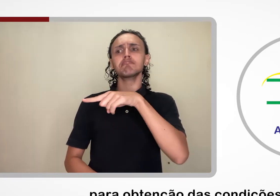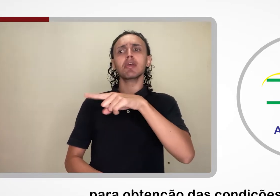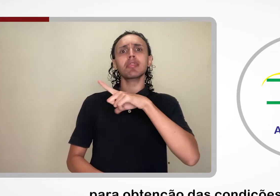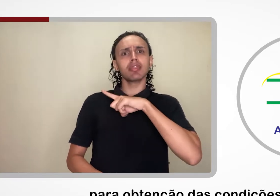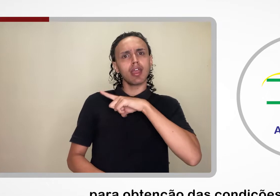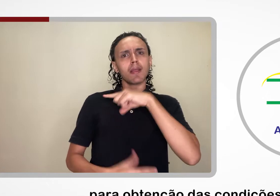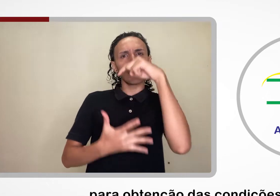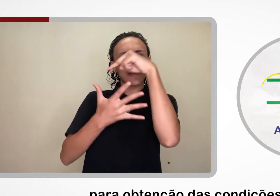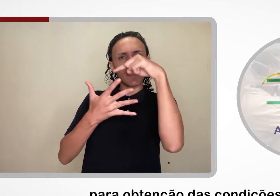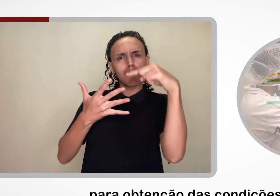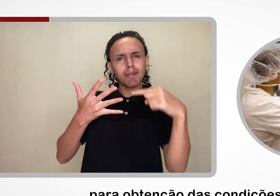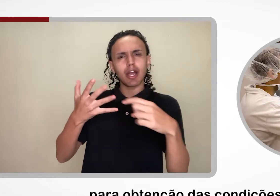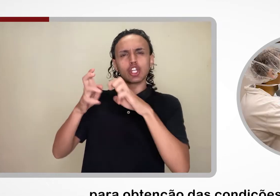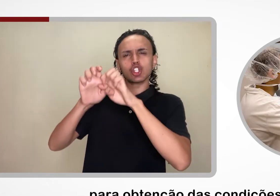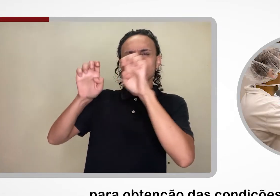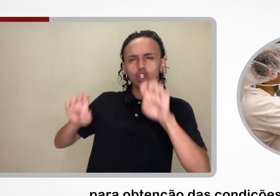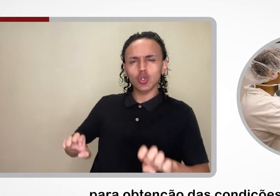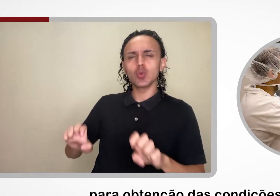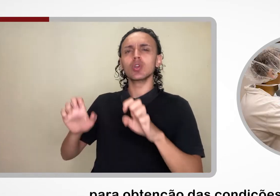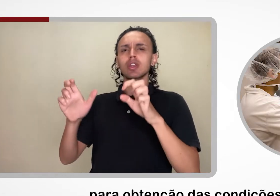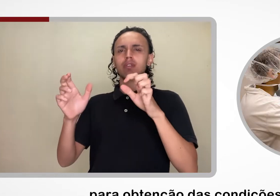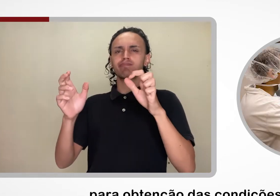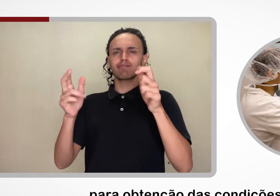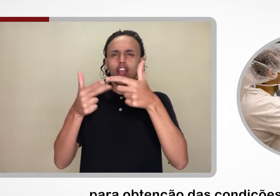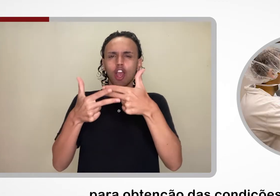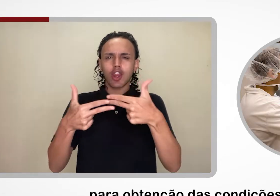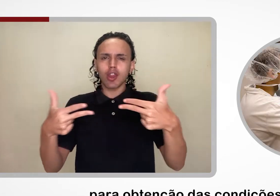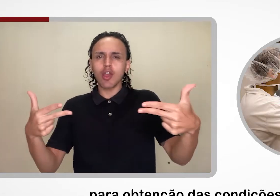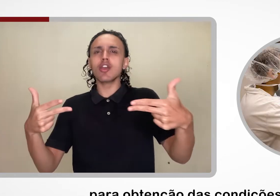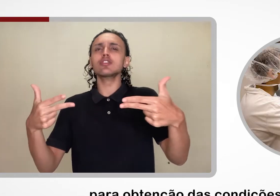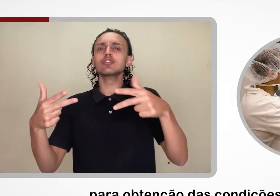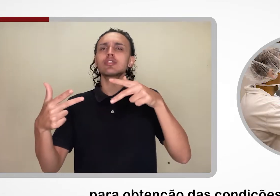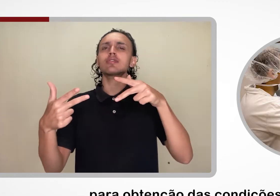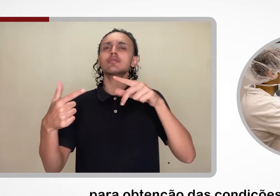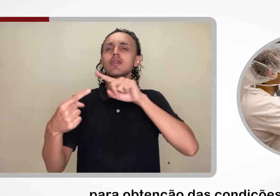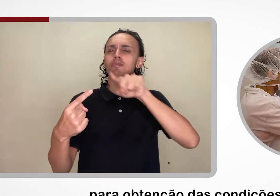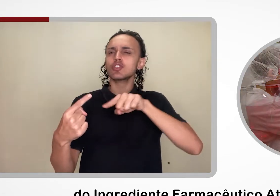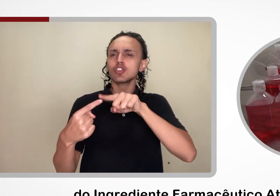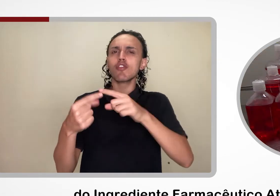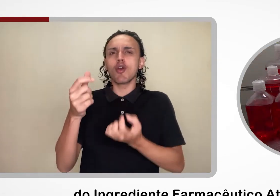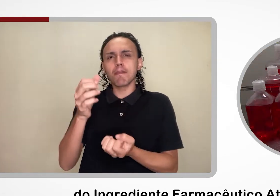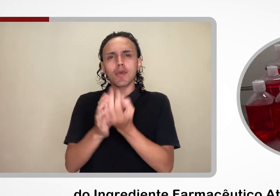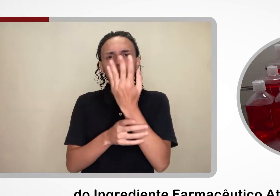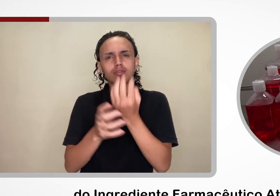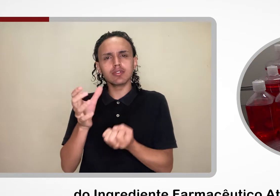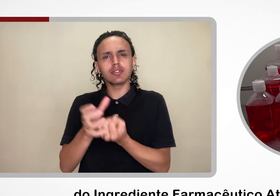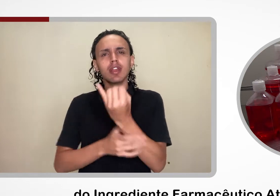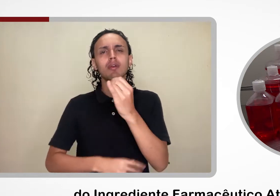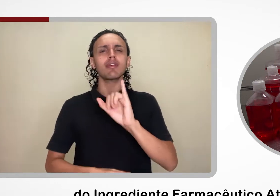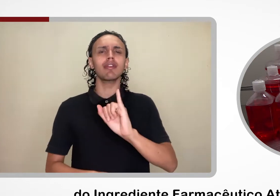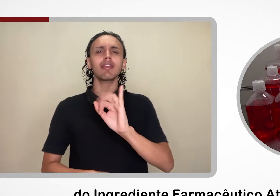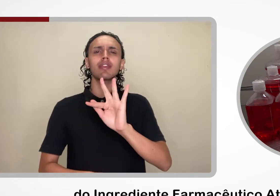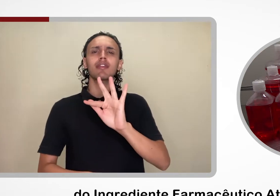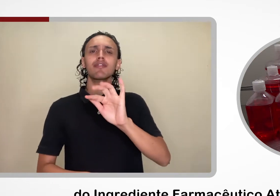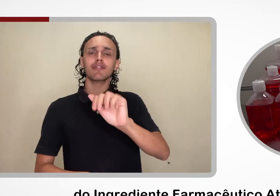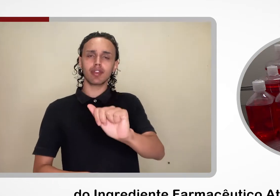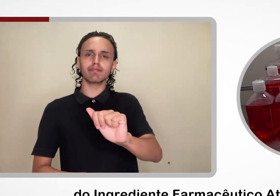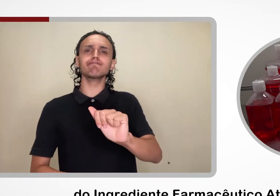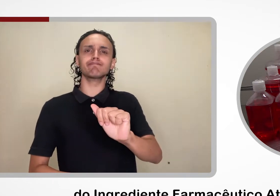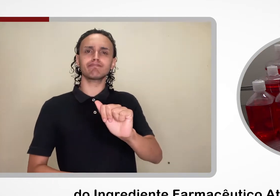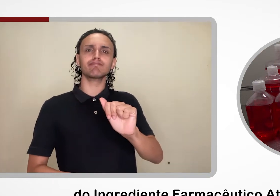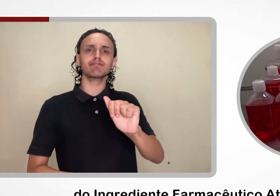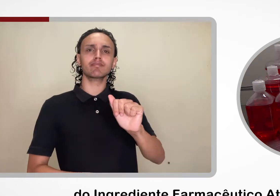obtenção das condições técnico-operacionais para a produção do ingrediente farmacêutico